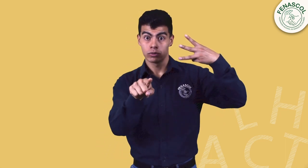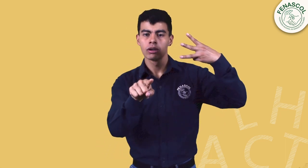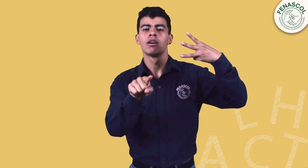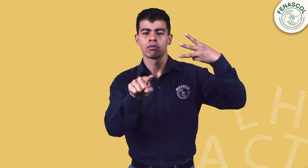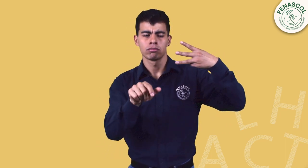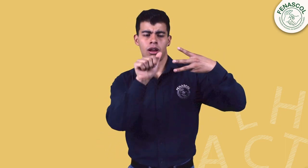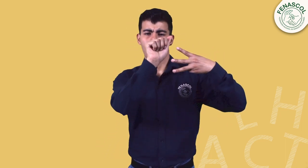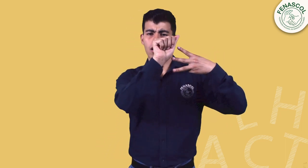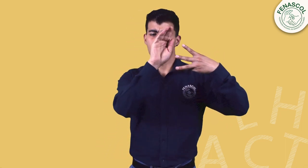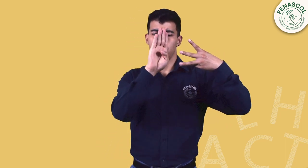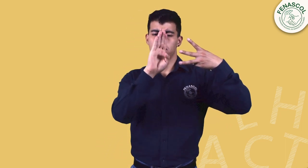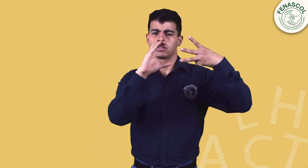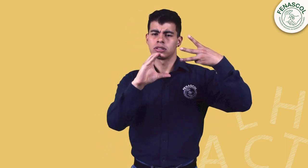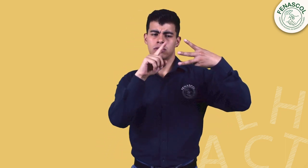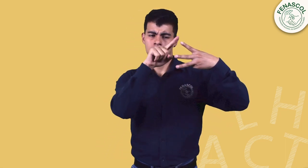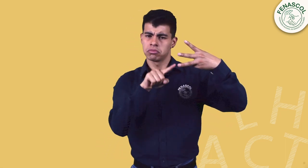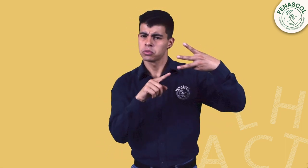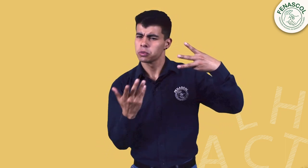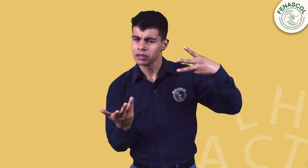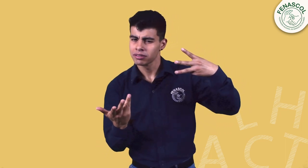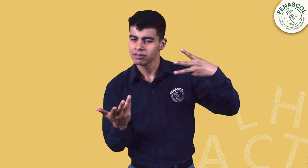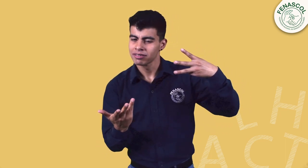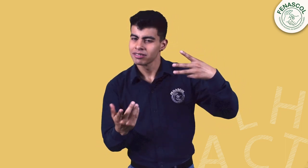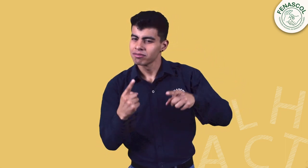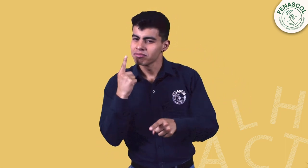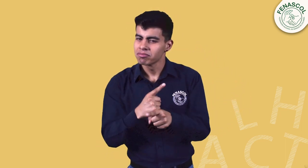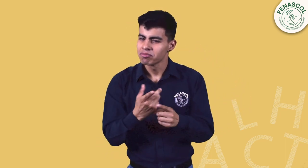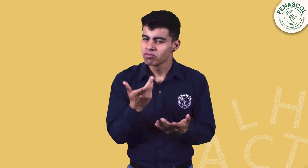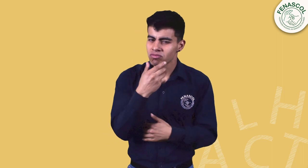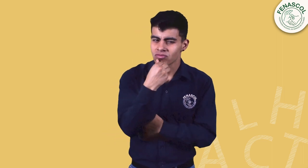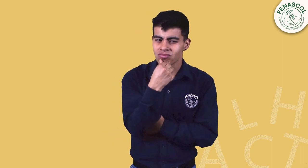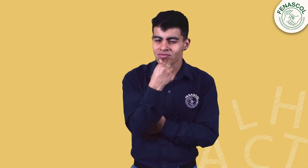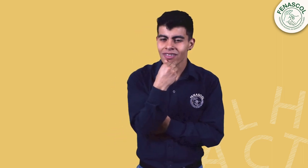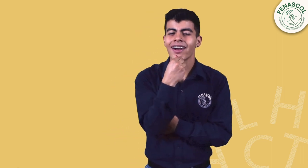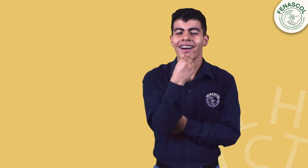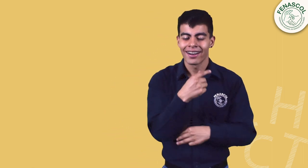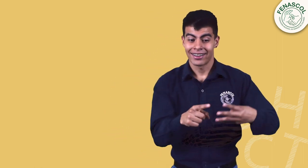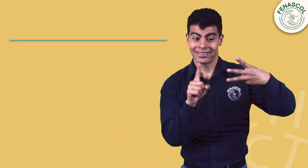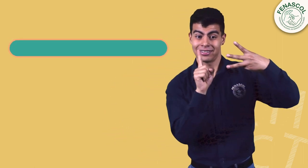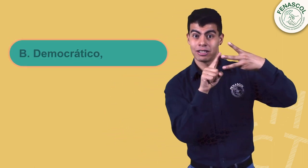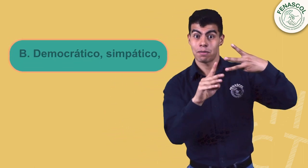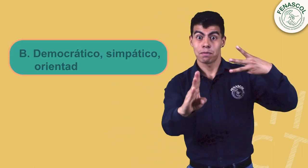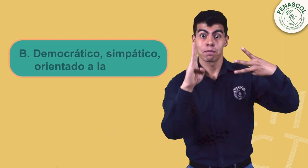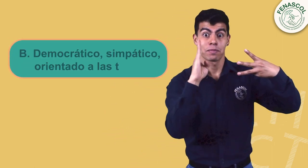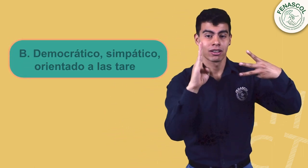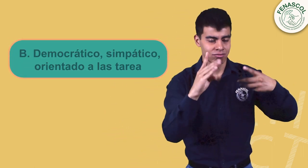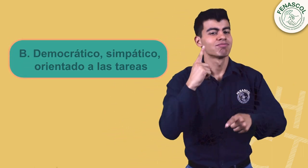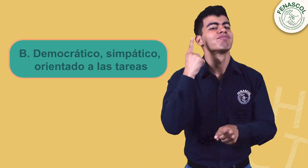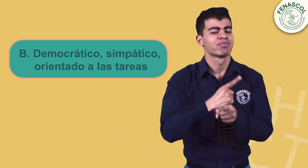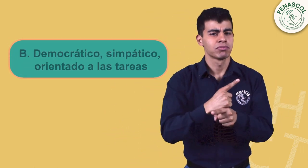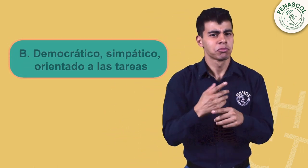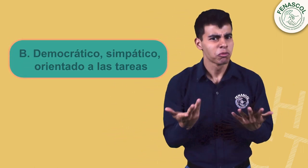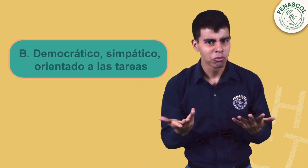A, B y C, ¿cuál es la opción de respuesta correcta? A ver, es la B,